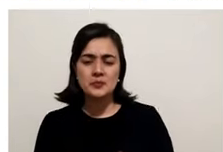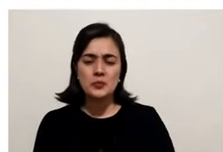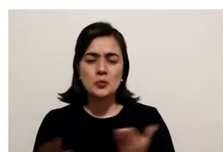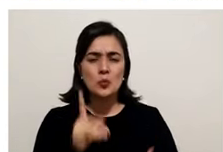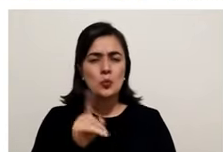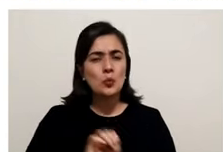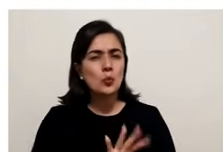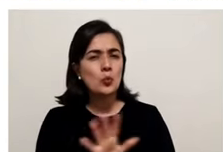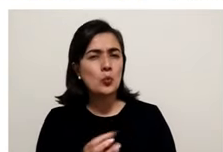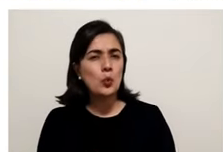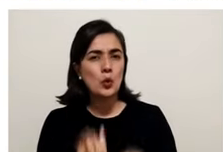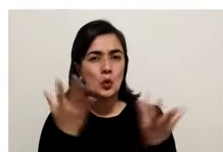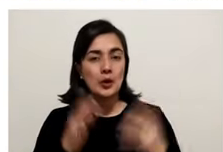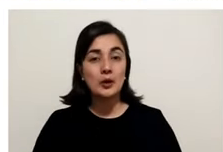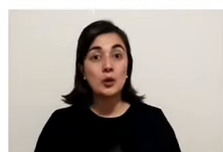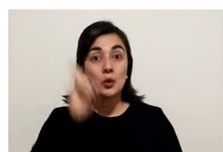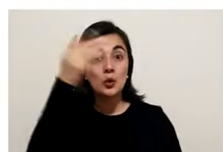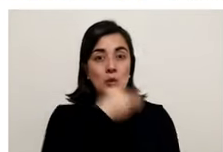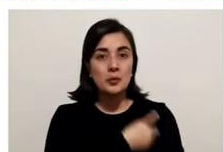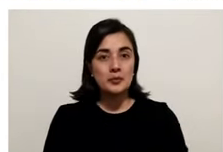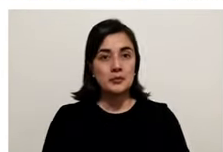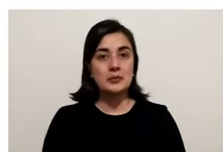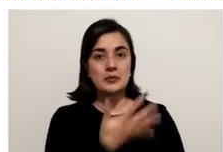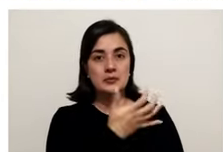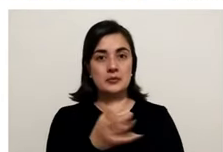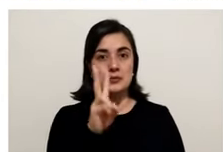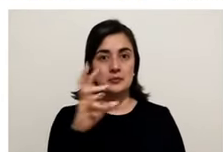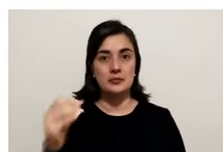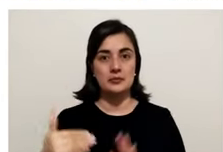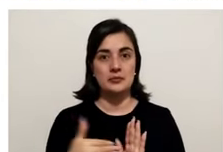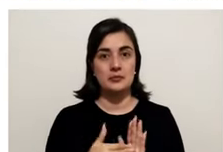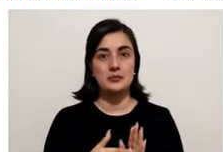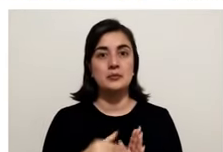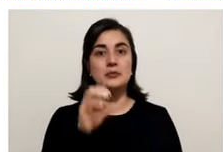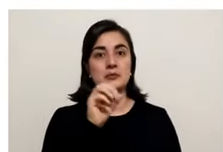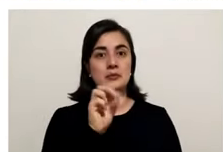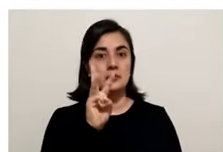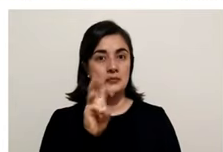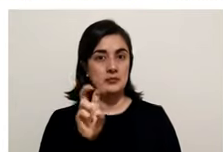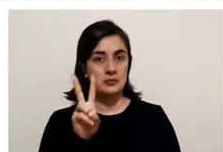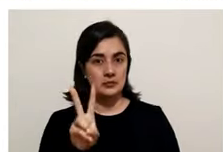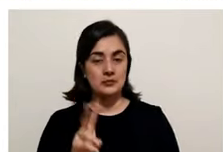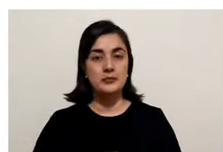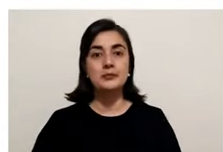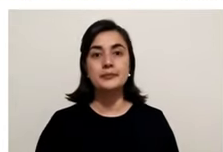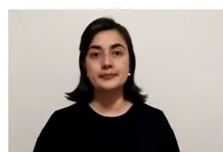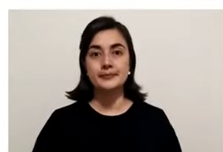personas muertas. 1.520.082.